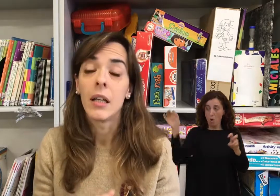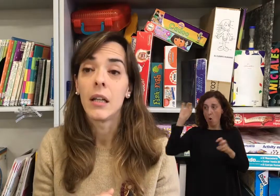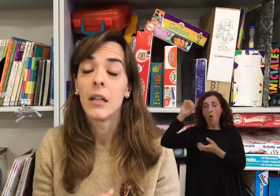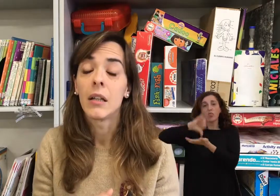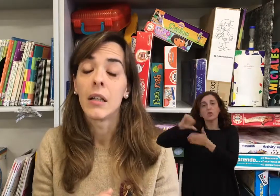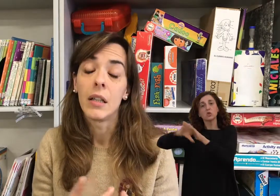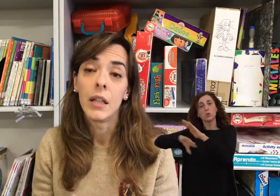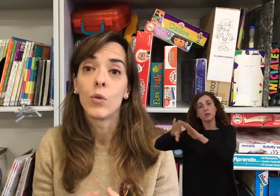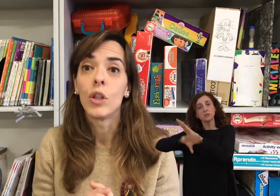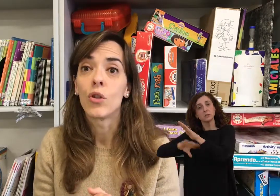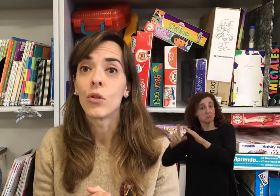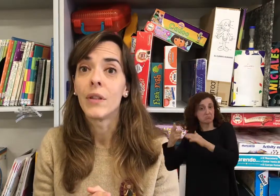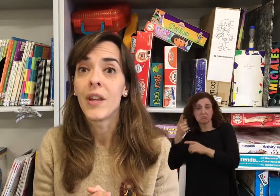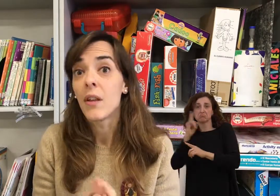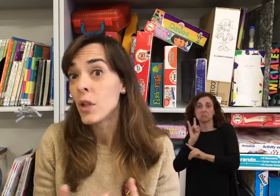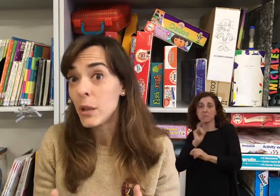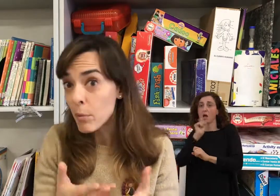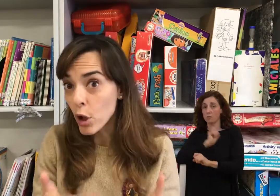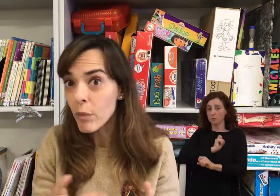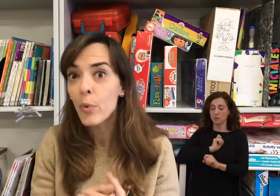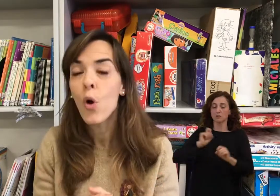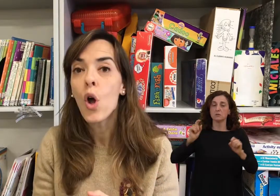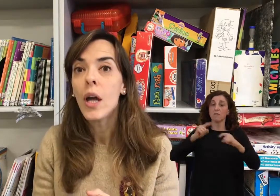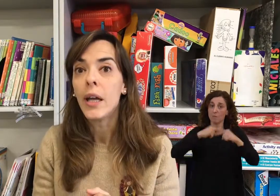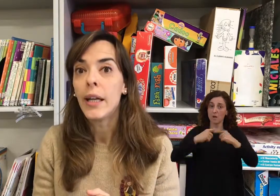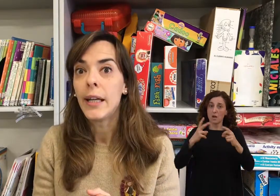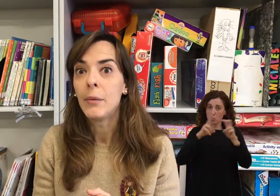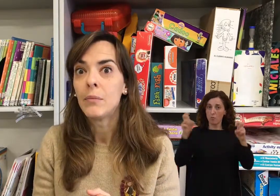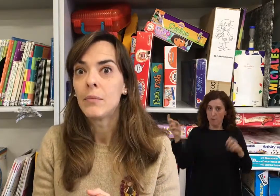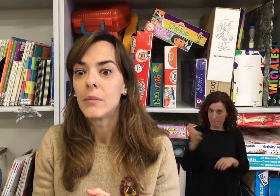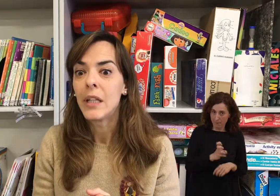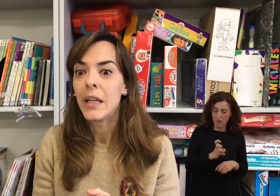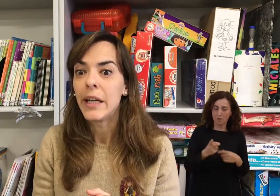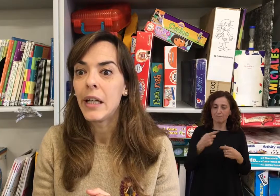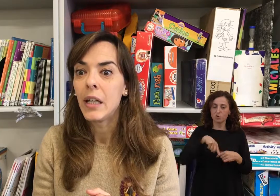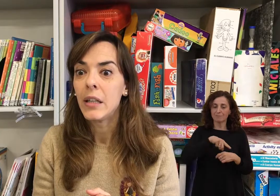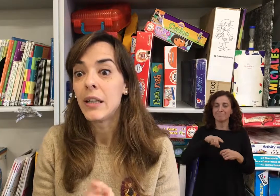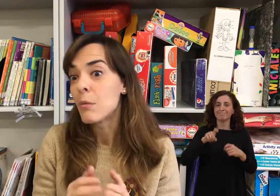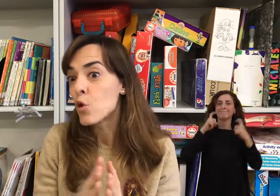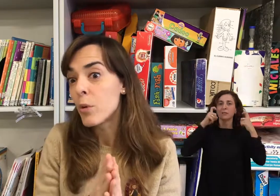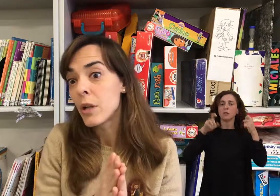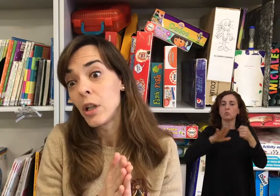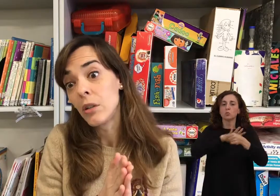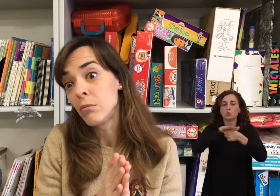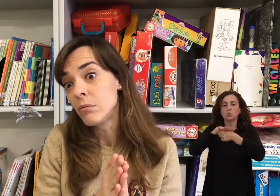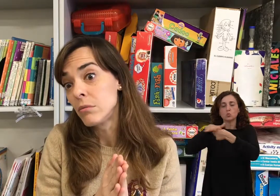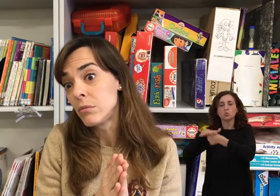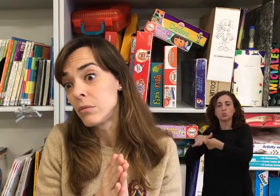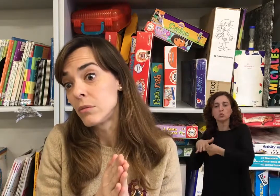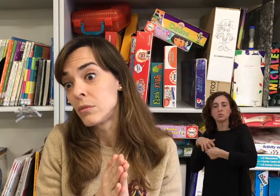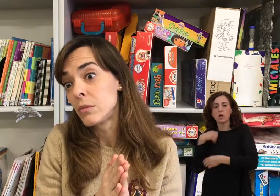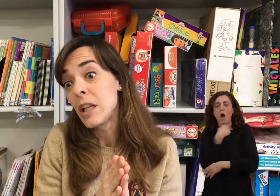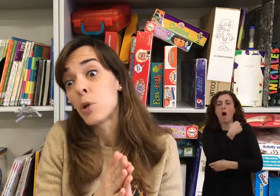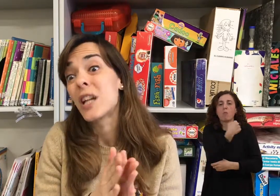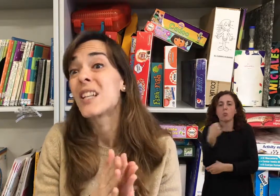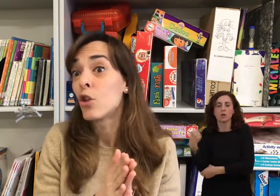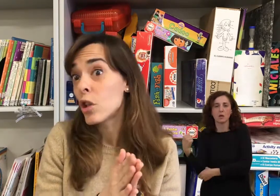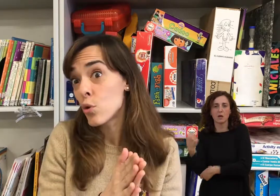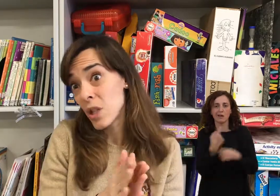tiene un niño con deficiencia auditiva, por ejemplo, e intentamos cubrir y apoyarles en todas sus